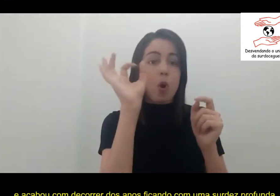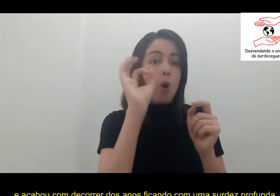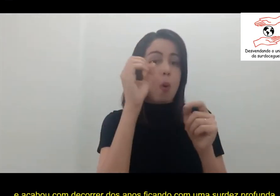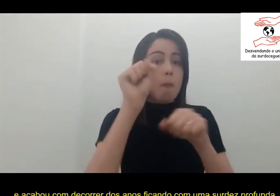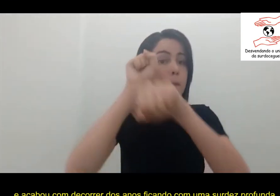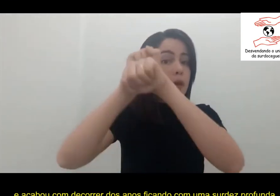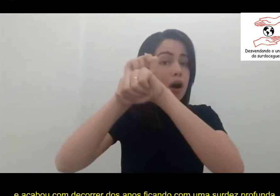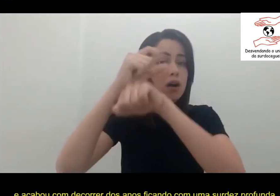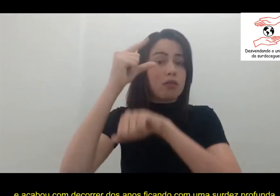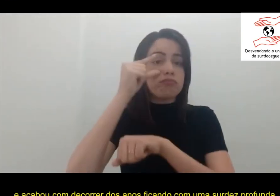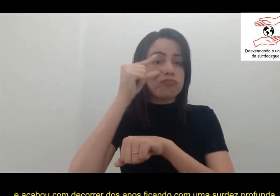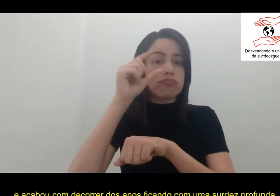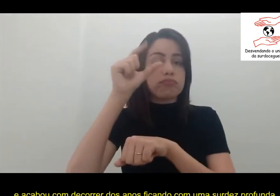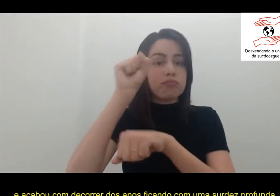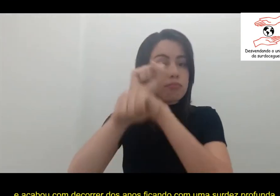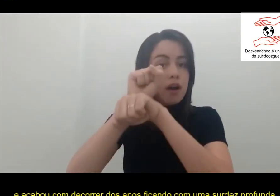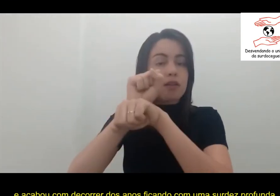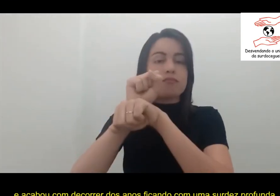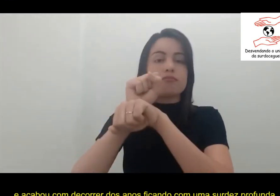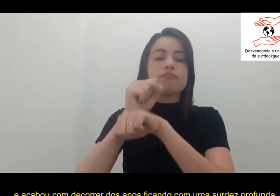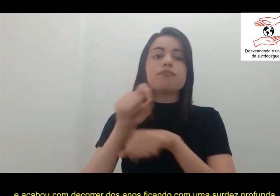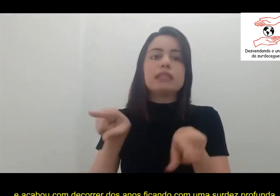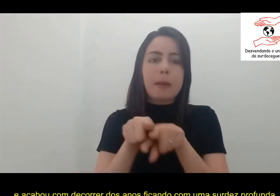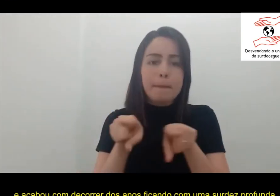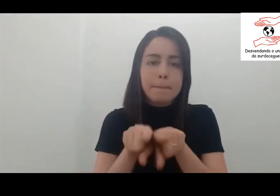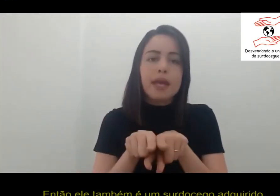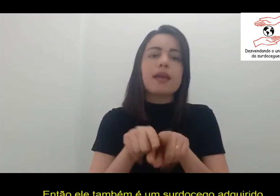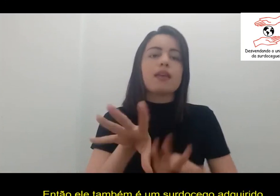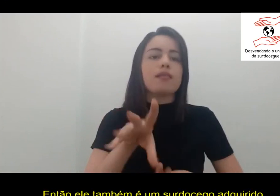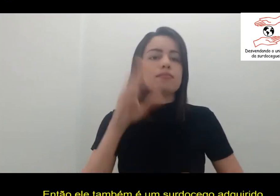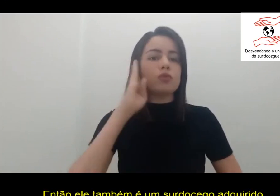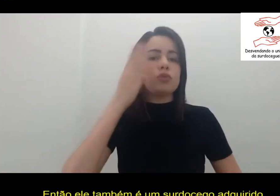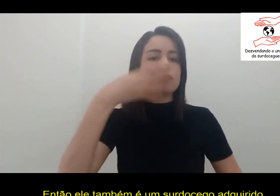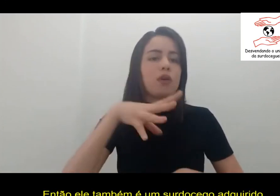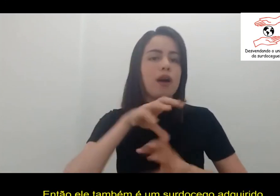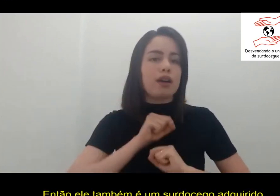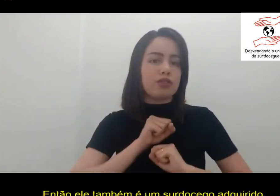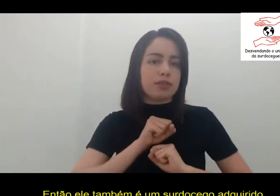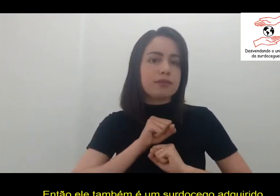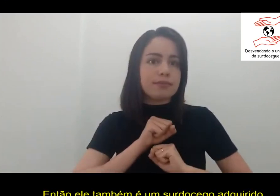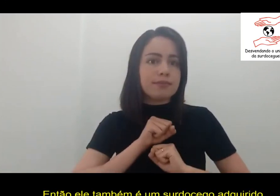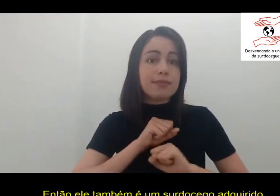surdez profunda, né? Então, ele também é um surdo-cego adquirido.